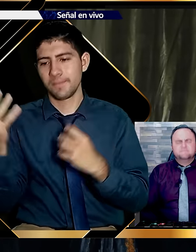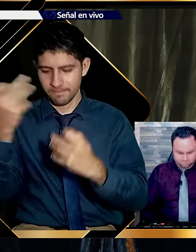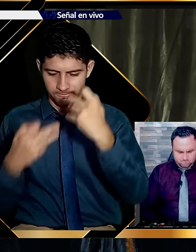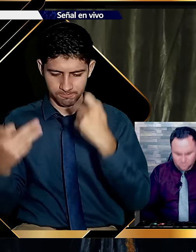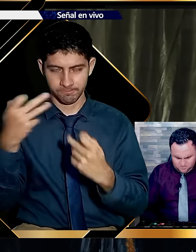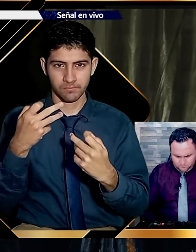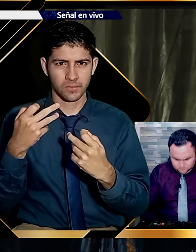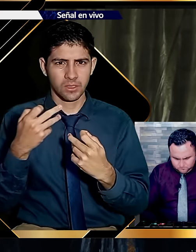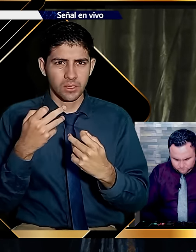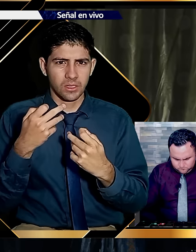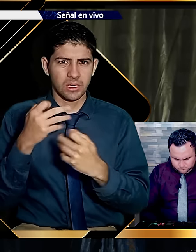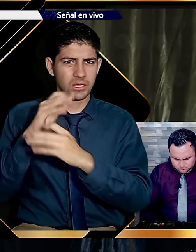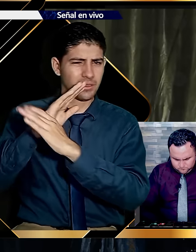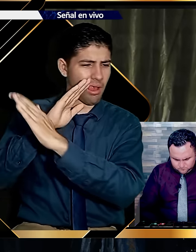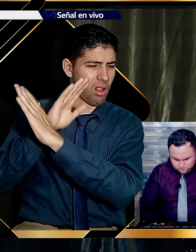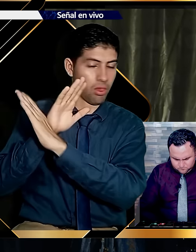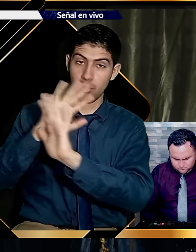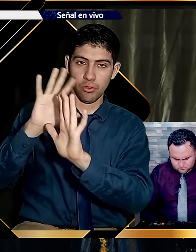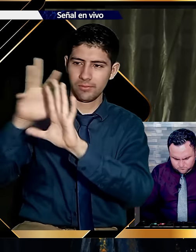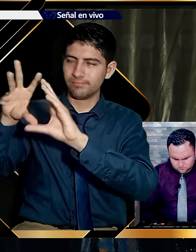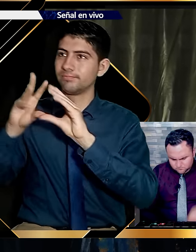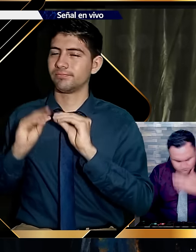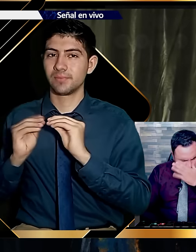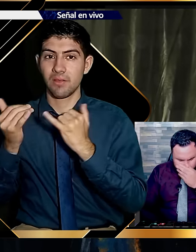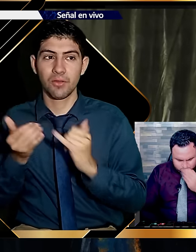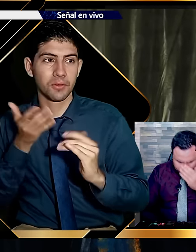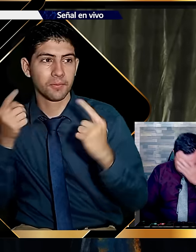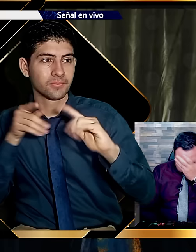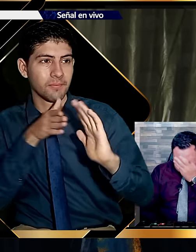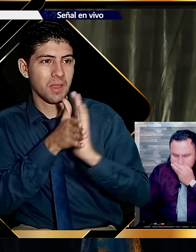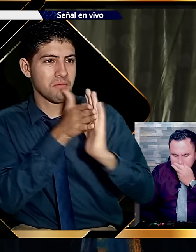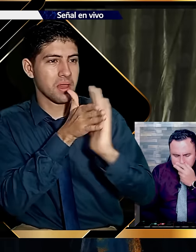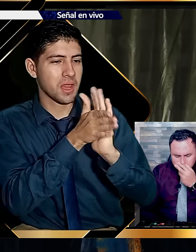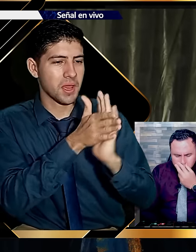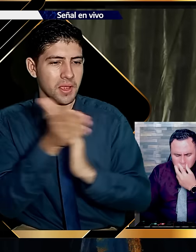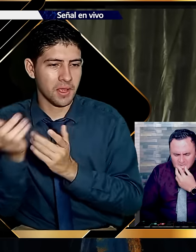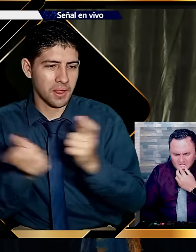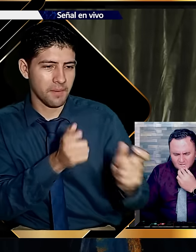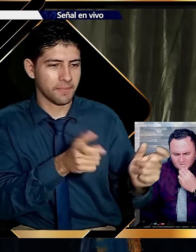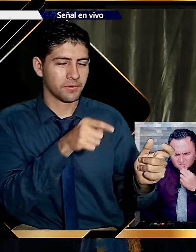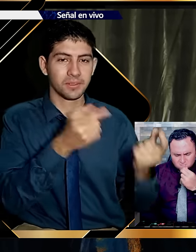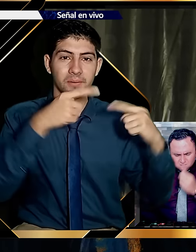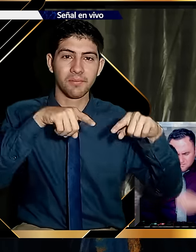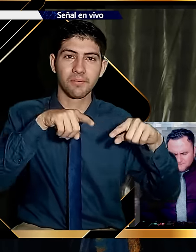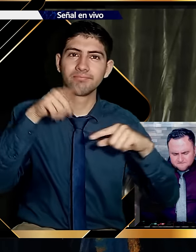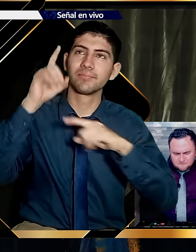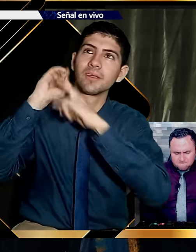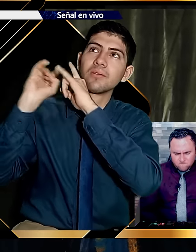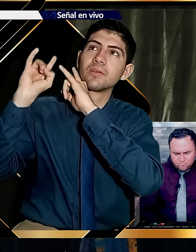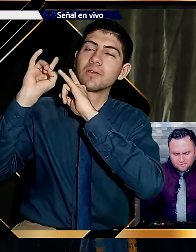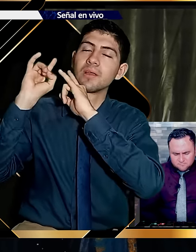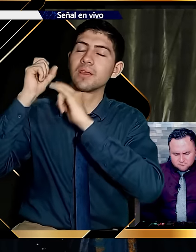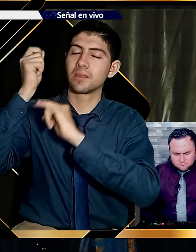Dios. De verdad. me inspira. Para cuidarla. Y nunca venderla. Hoy solo quiero. Darla a conocer. E inspirar. A alguien.